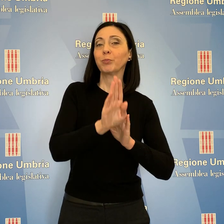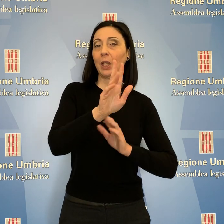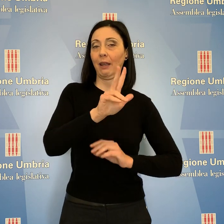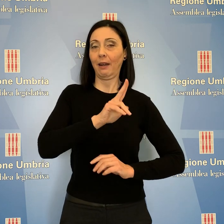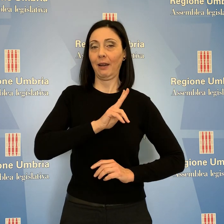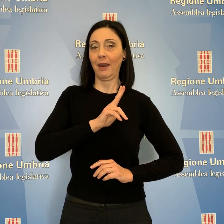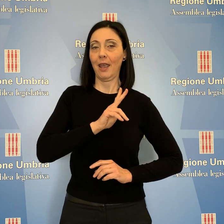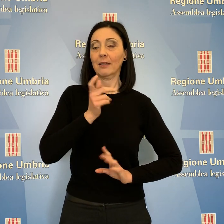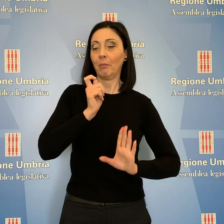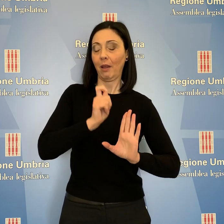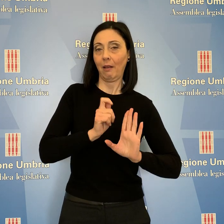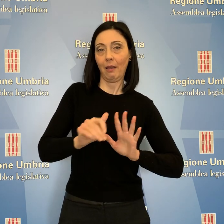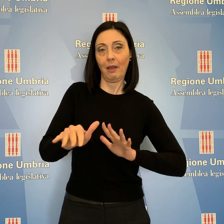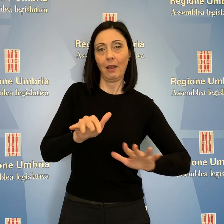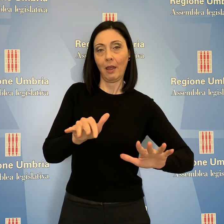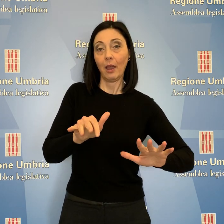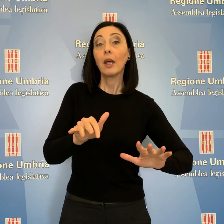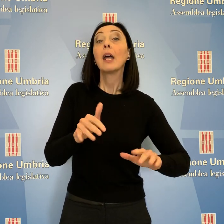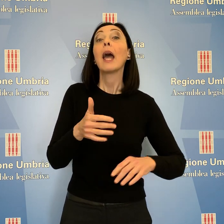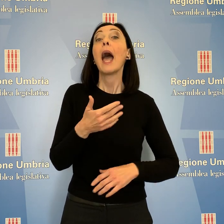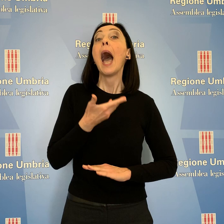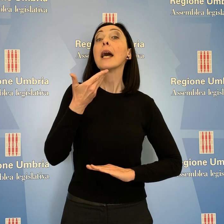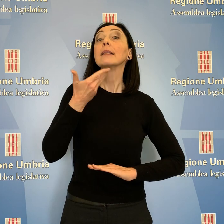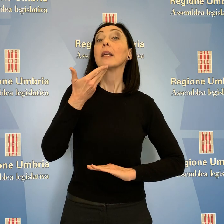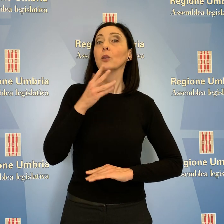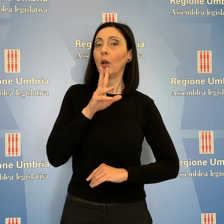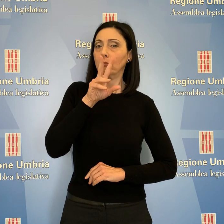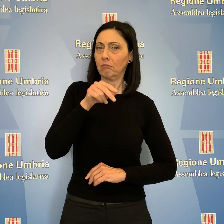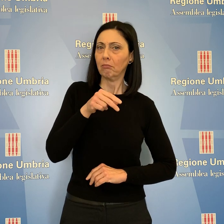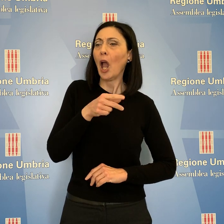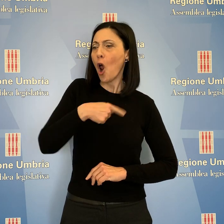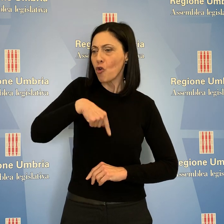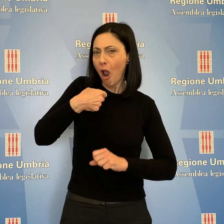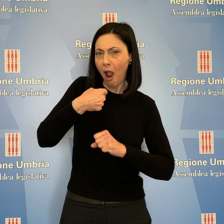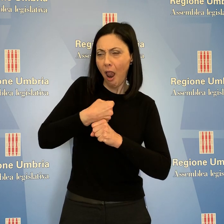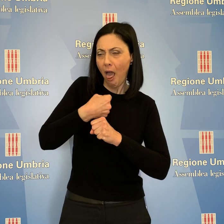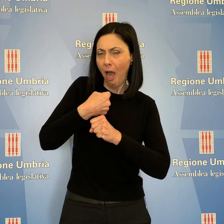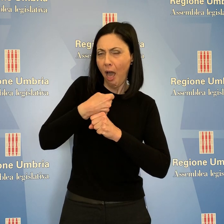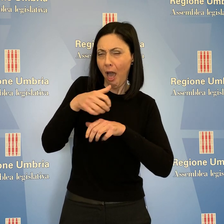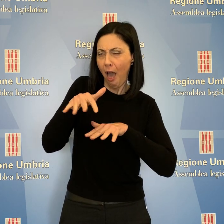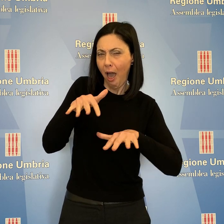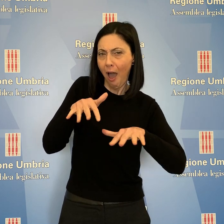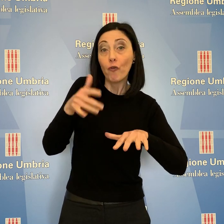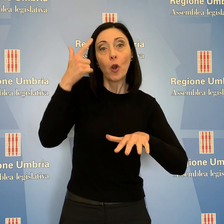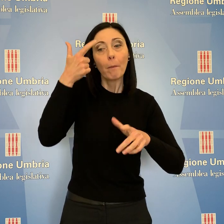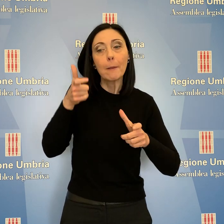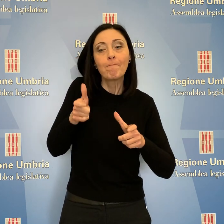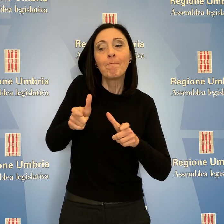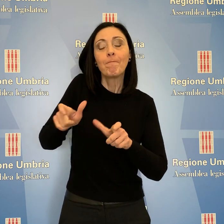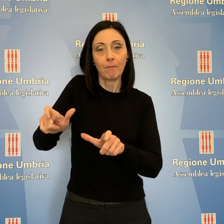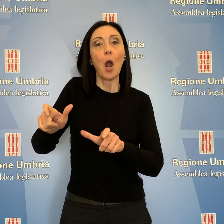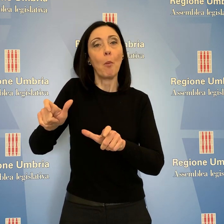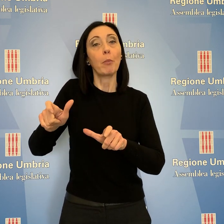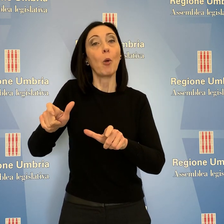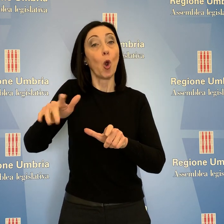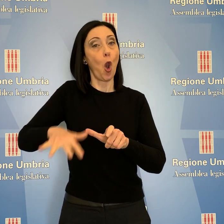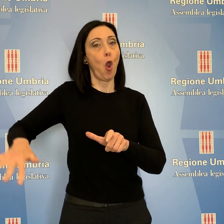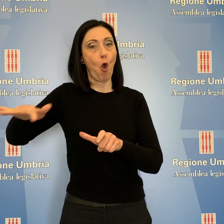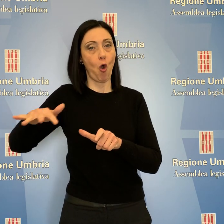struttura deve attivare. Abbiamo fatto di tutto, ha assicurato l'assessore, perché ci sia un coagulo di offerta da parte della logistica